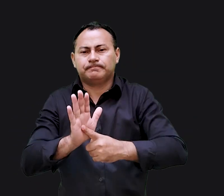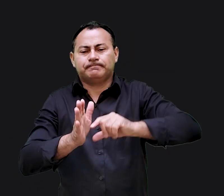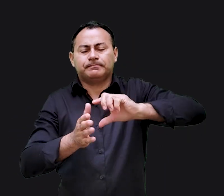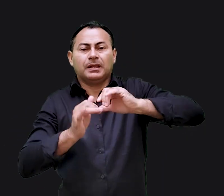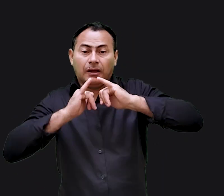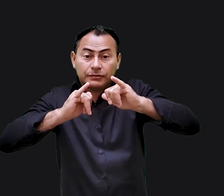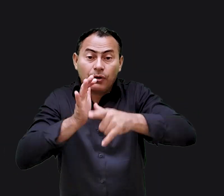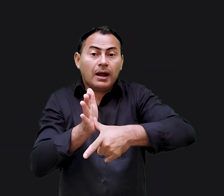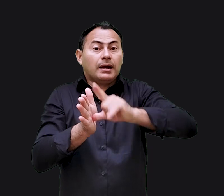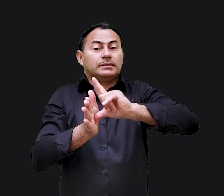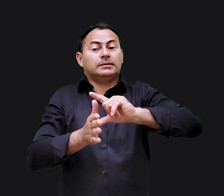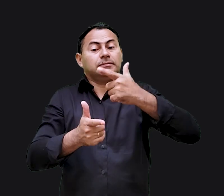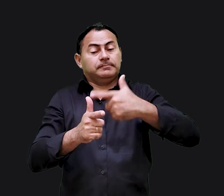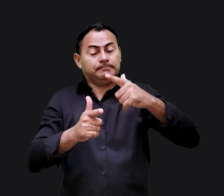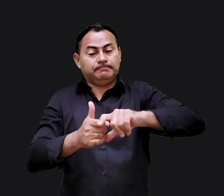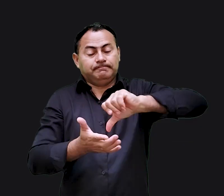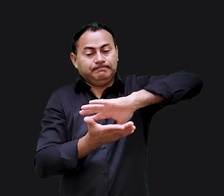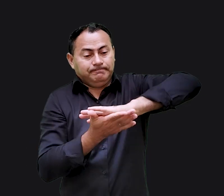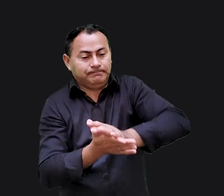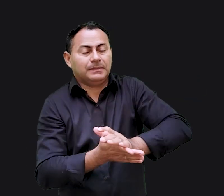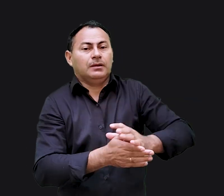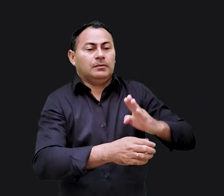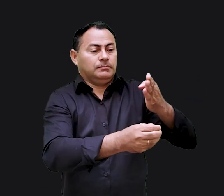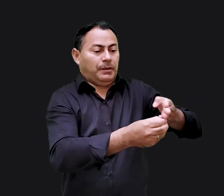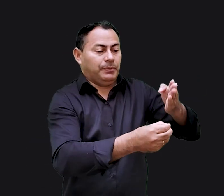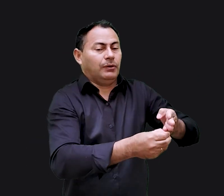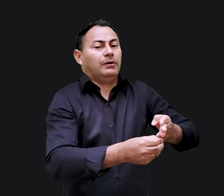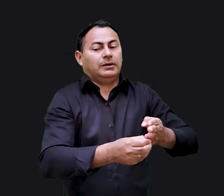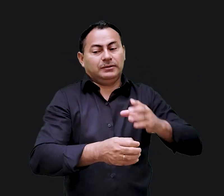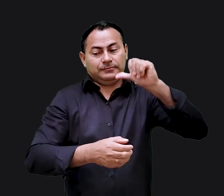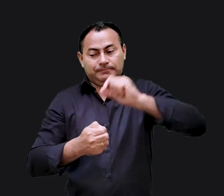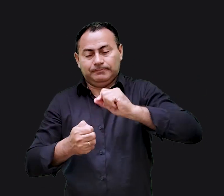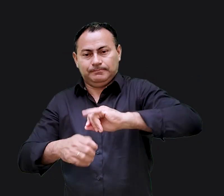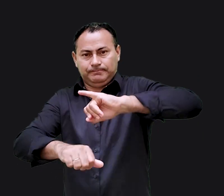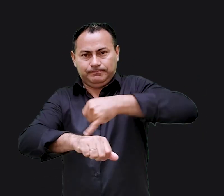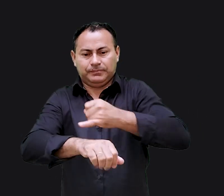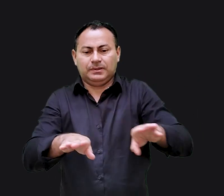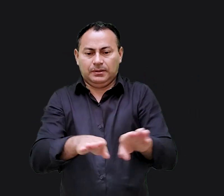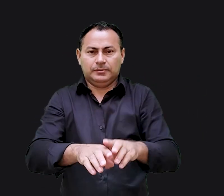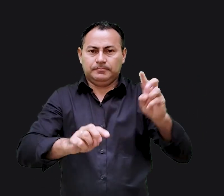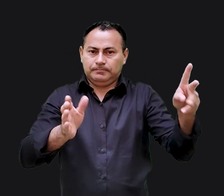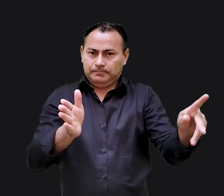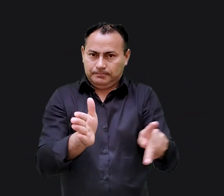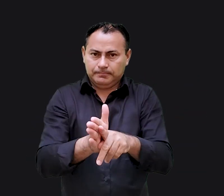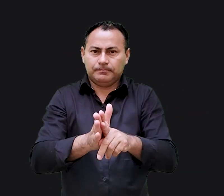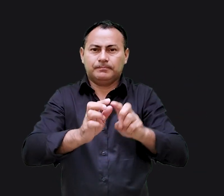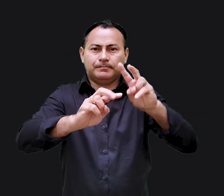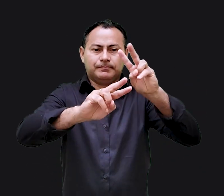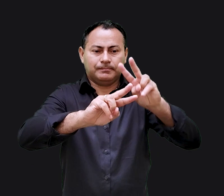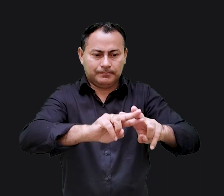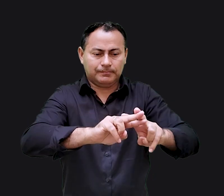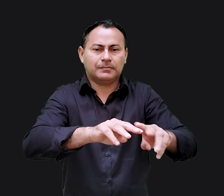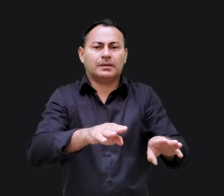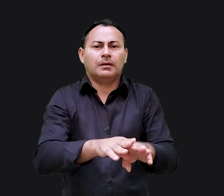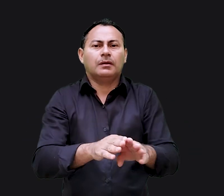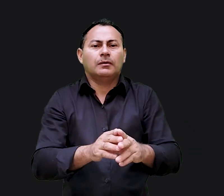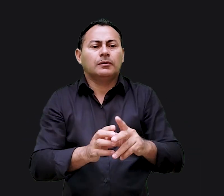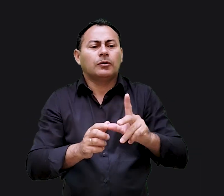destruição e a tristeza que viriam com o cativeiro babilônico, além da profecia do próprio cativeiro. Havia o outro lado da sua pregação.